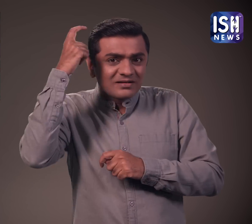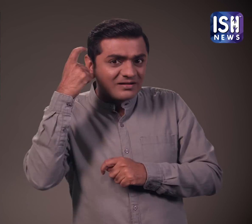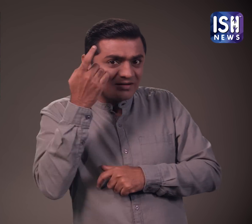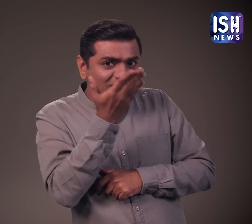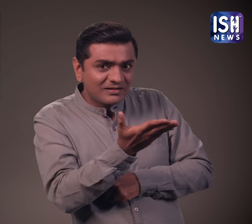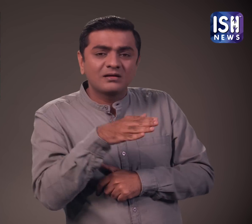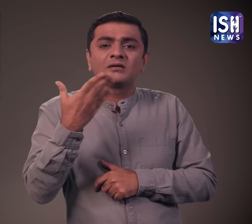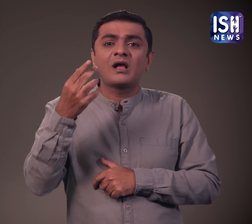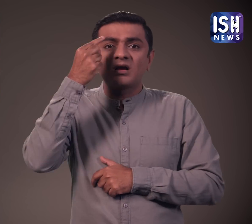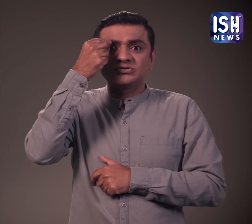मोम के पुतले है